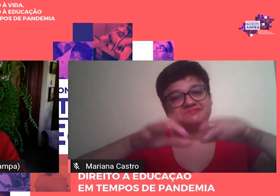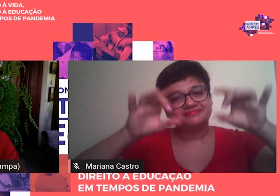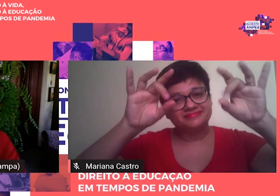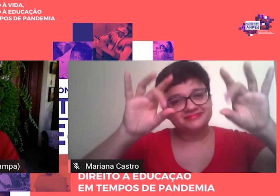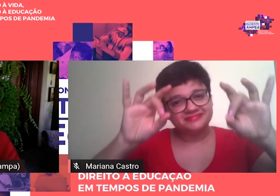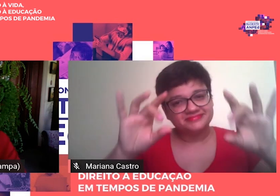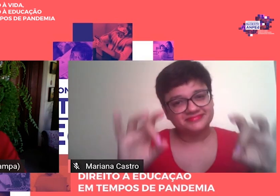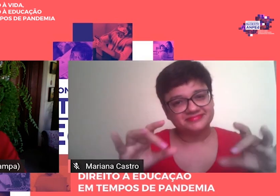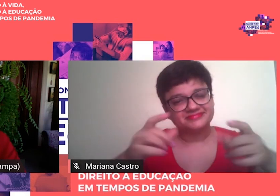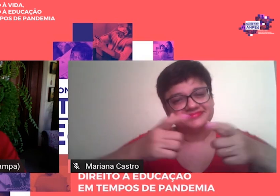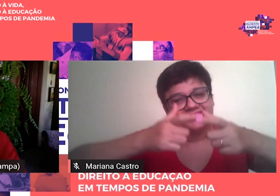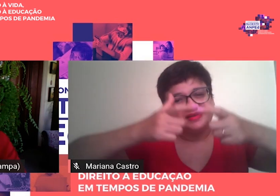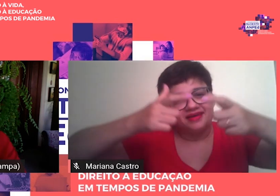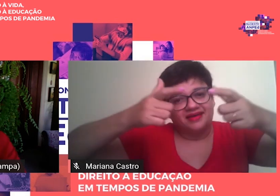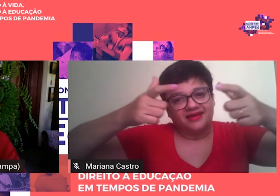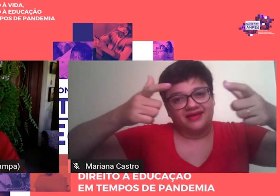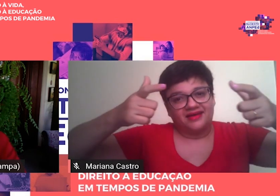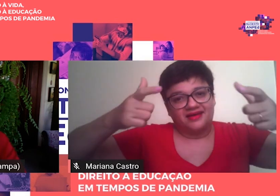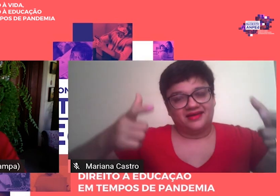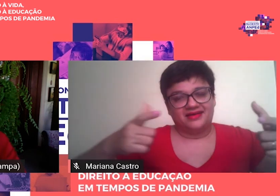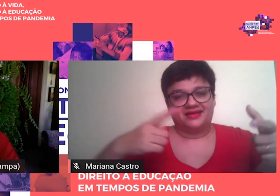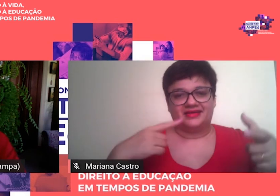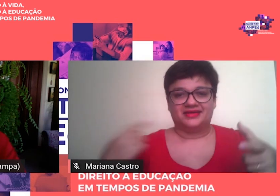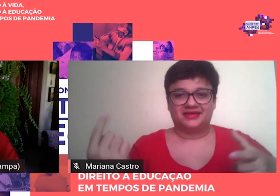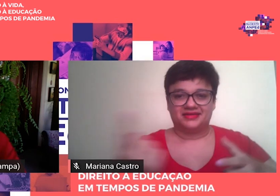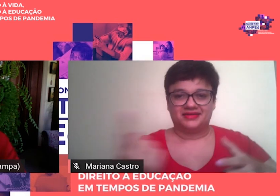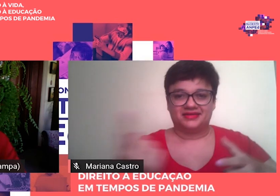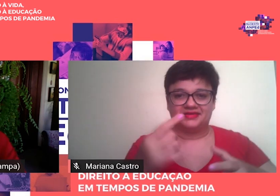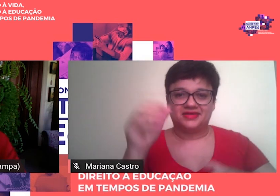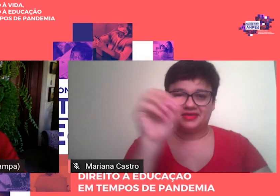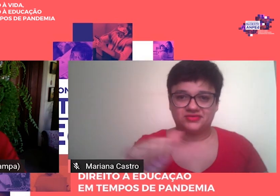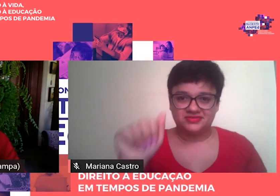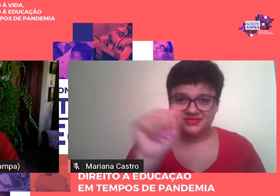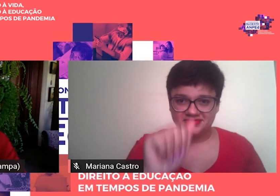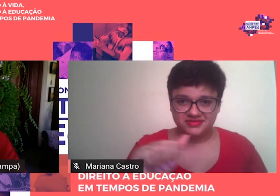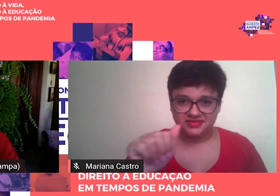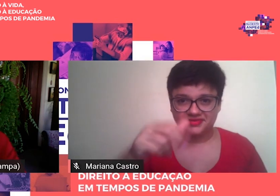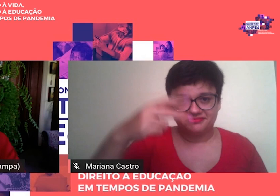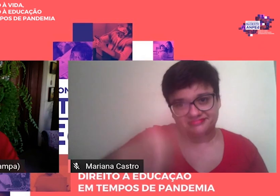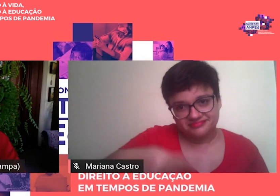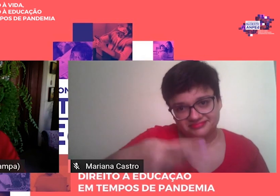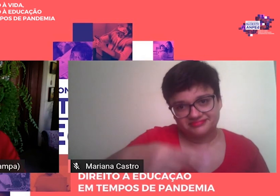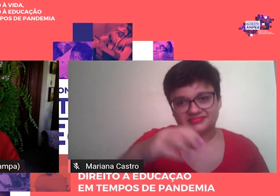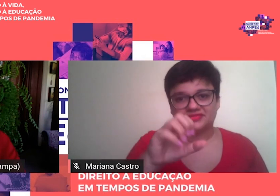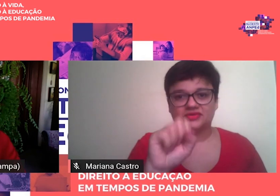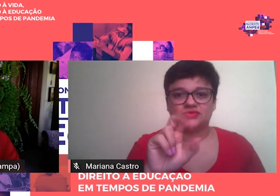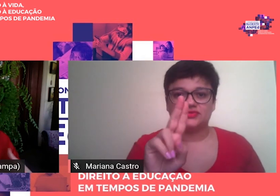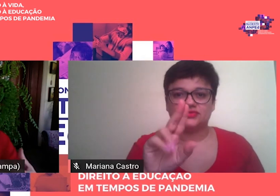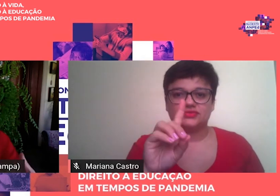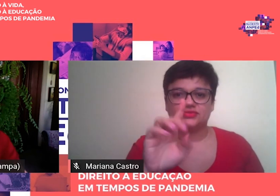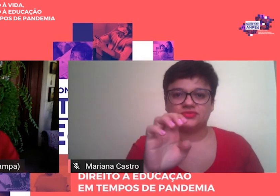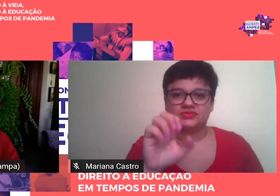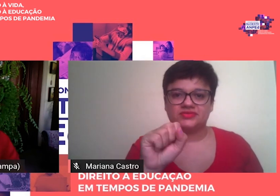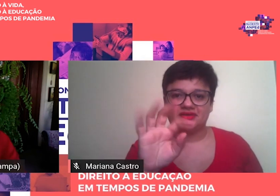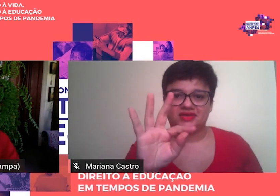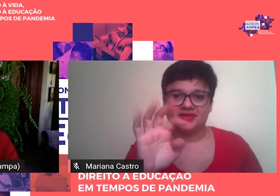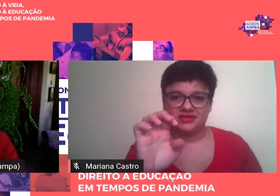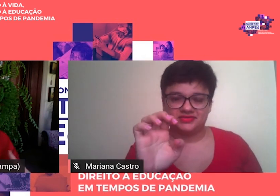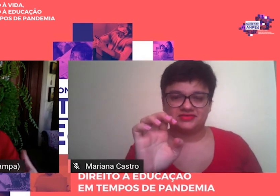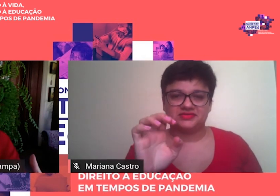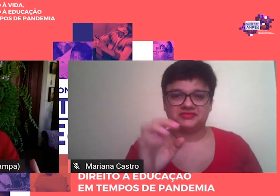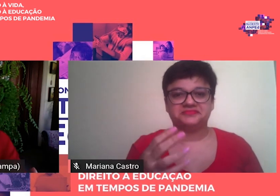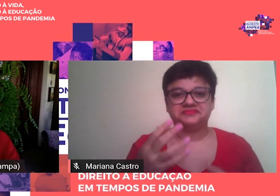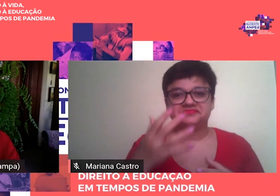grande comunidade da nossa associação aqui na região Sudeste, que ocorreu em massa,